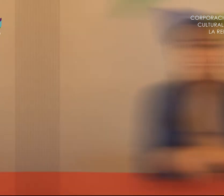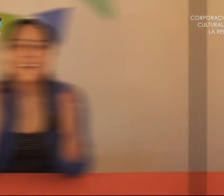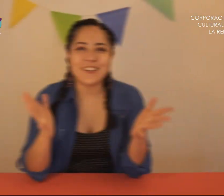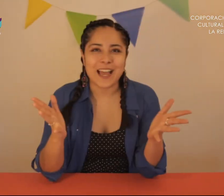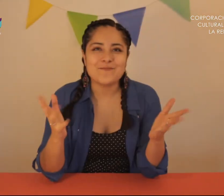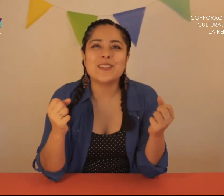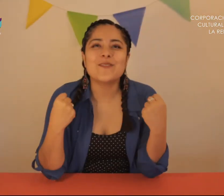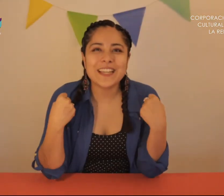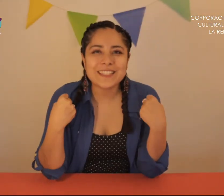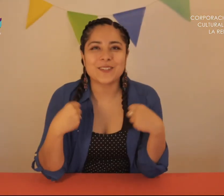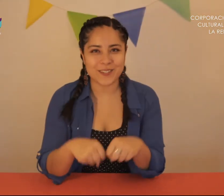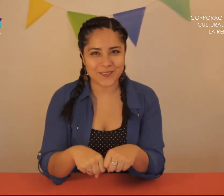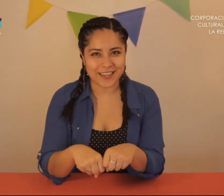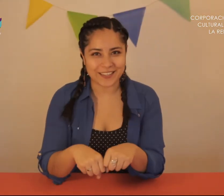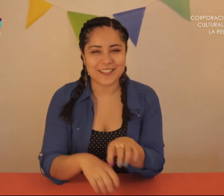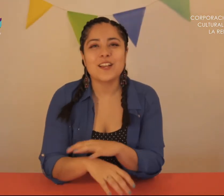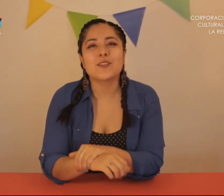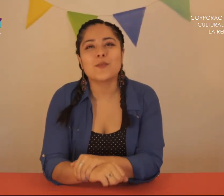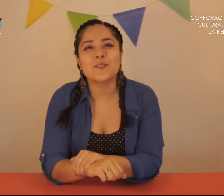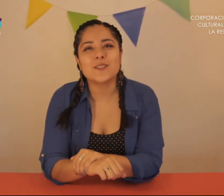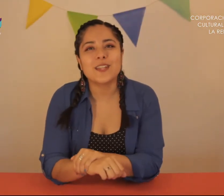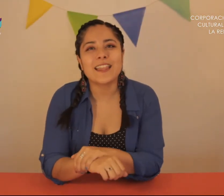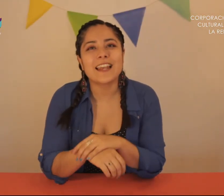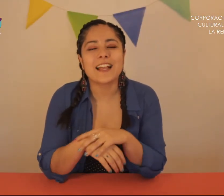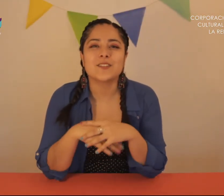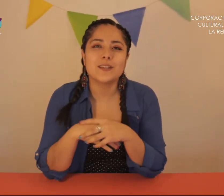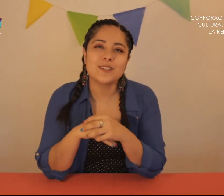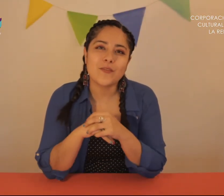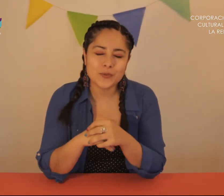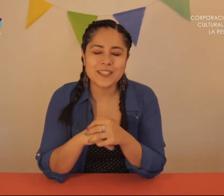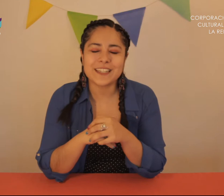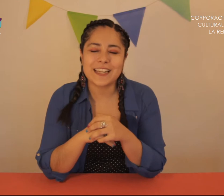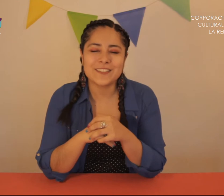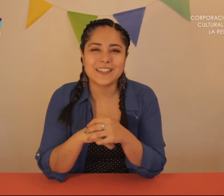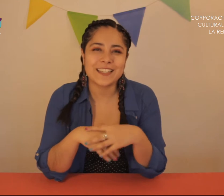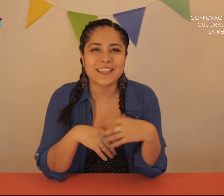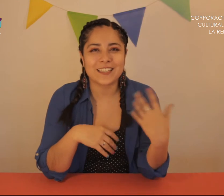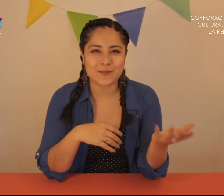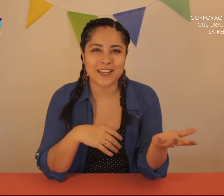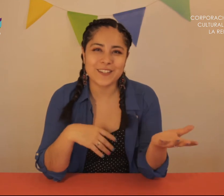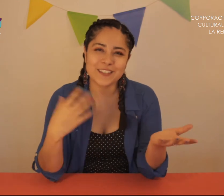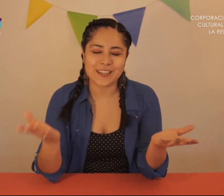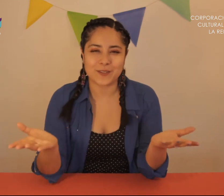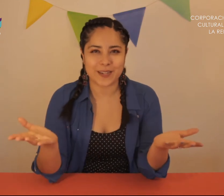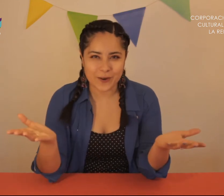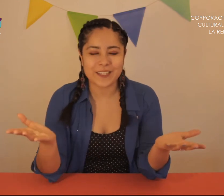Hola, mi nombre es Rocío Villegas, soy profesora de la Casona Nemesio Antunes y realizo el taller de Teatro para Niños y Teatro para Jóvenes.